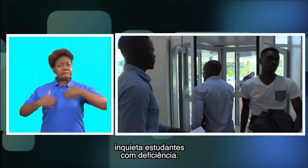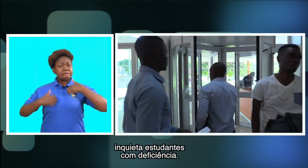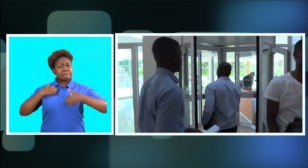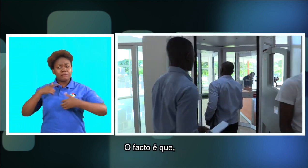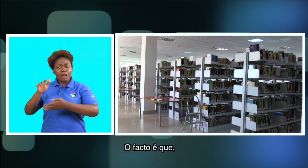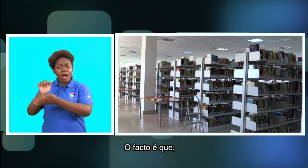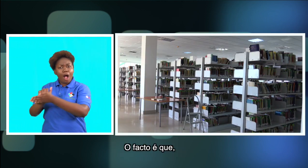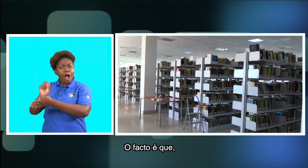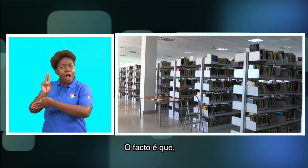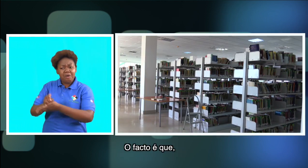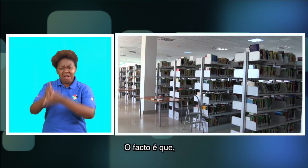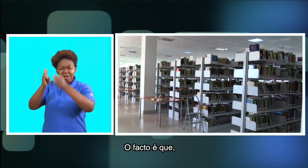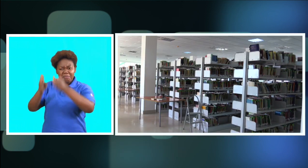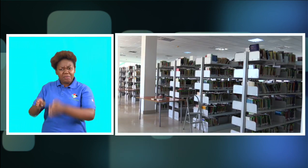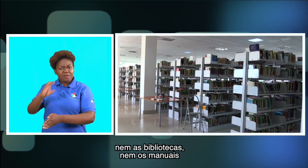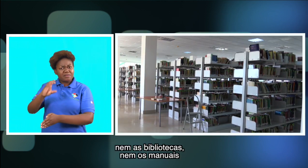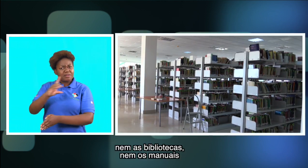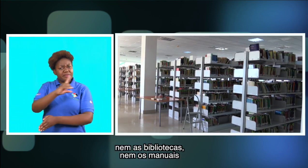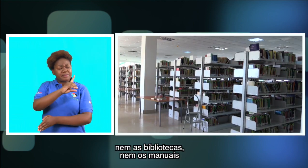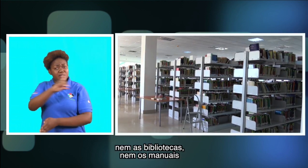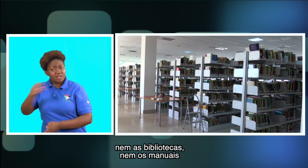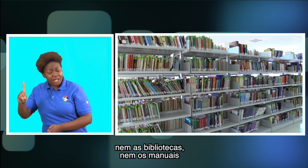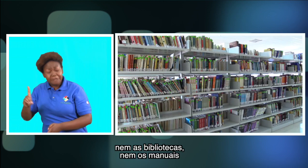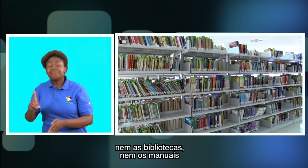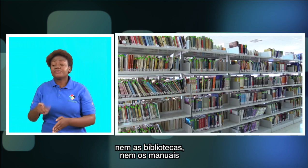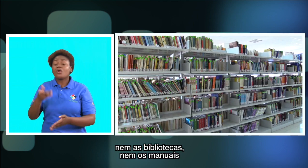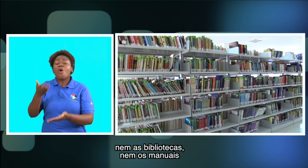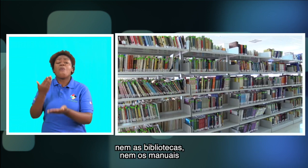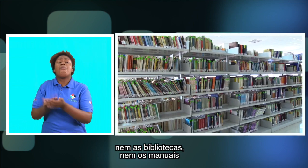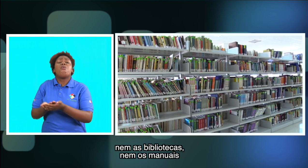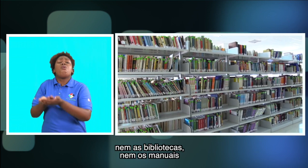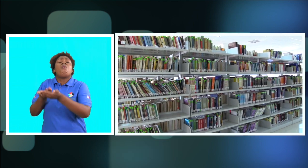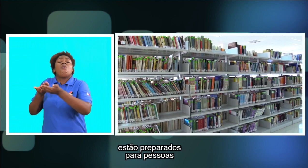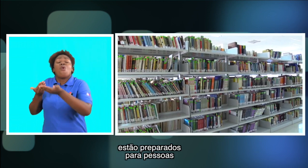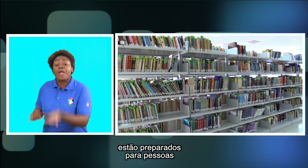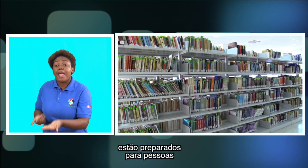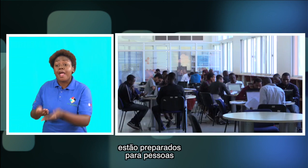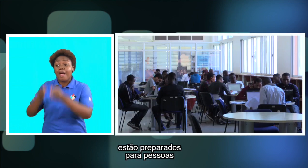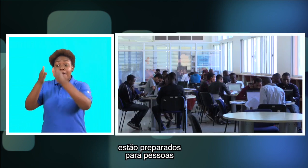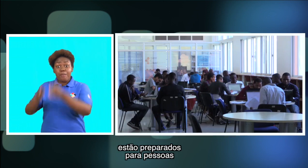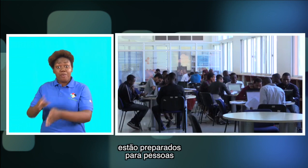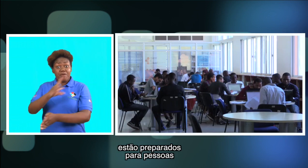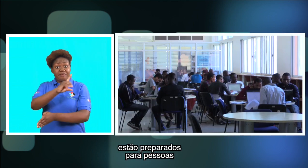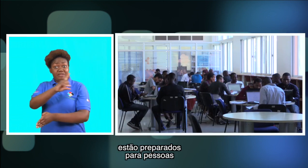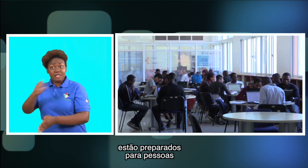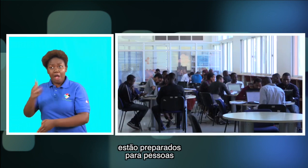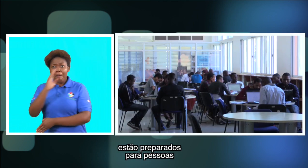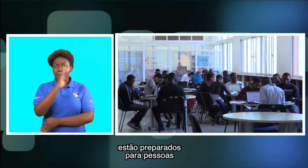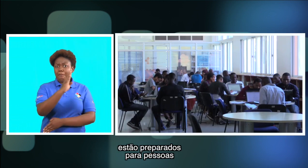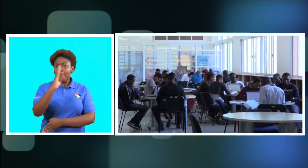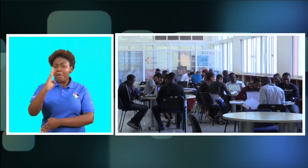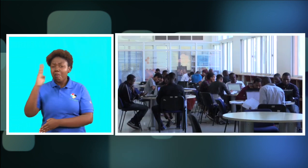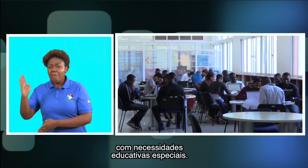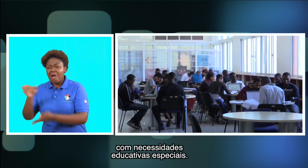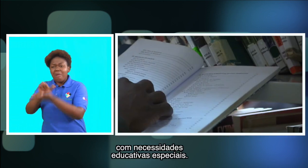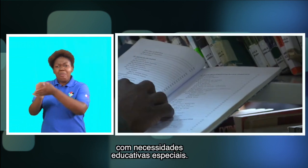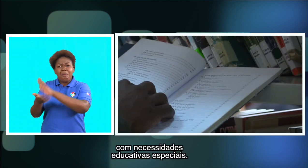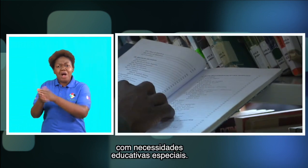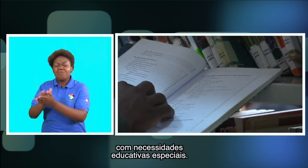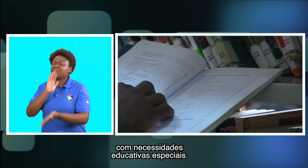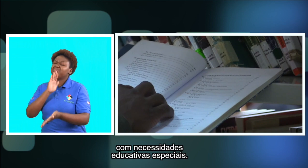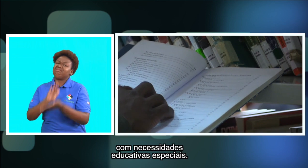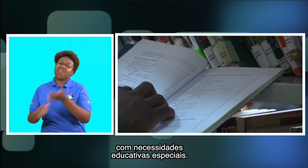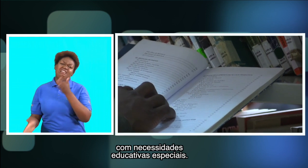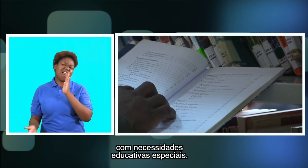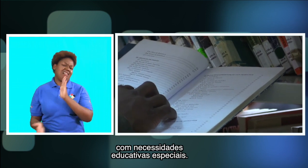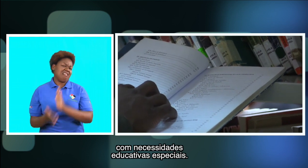com deficiência. O fato é que nem as bibliotecas, nem os manuais estão preparados para pessoas com necessidade educativa